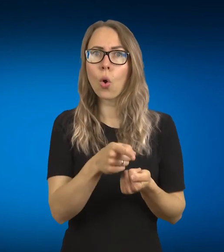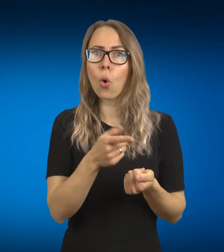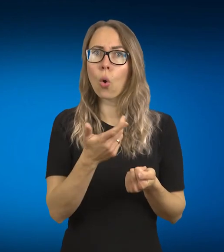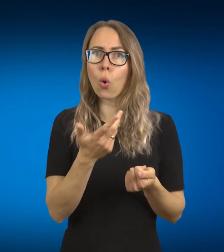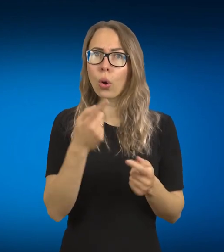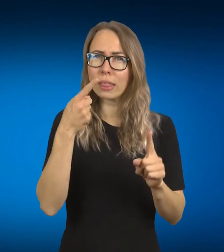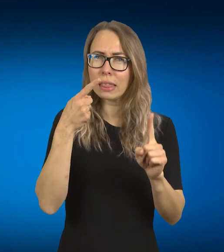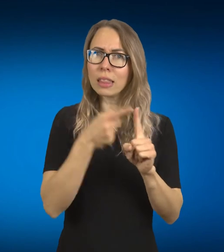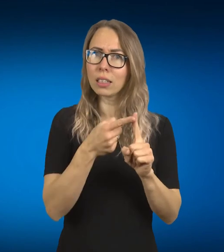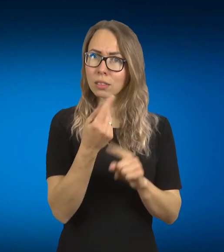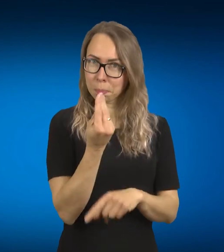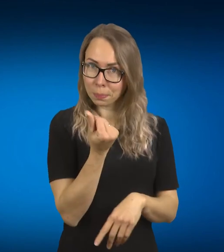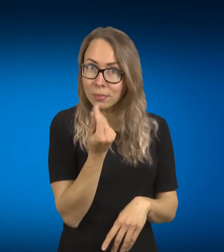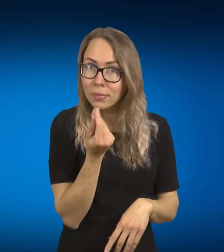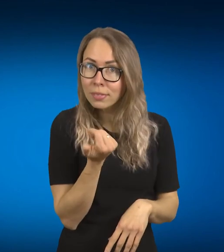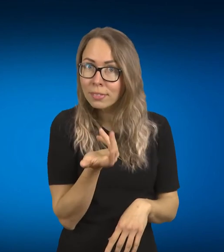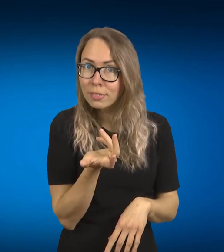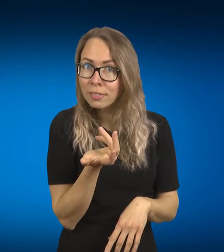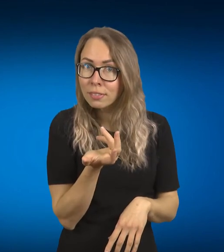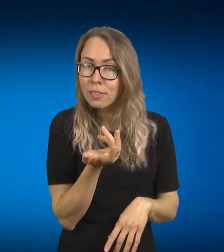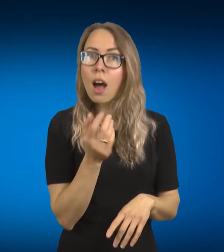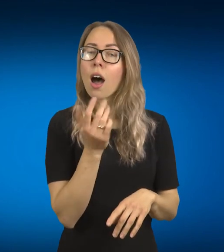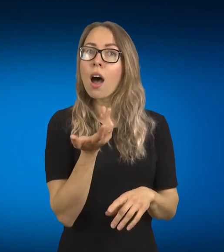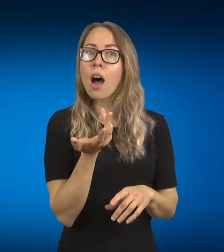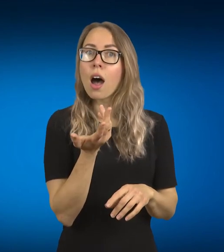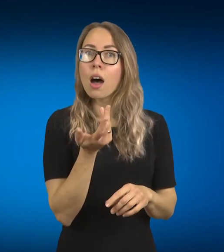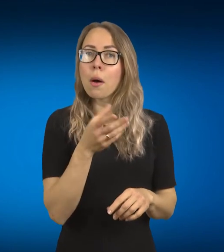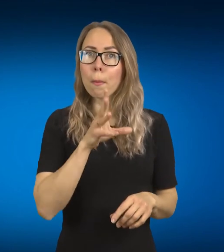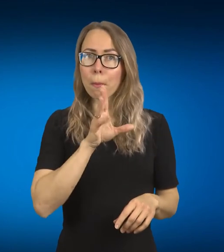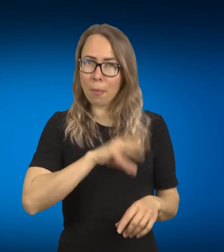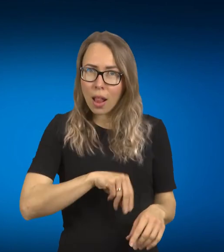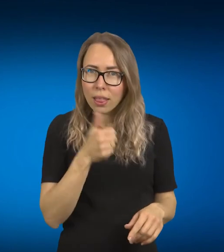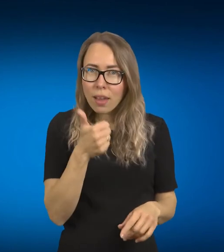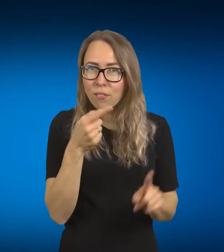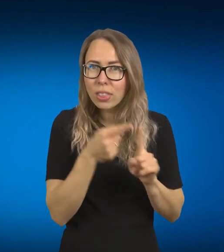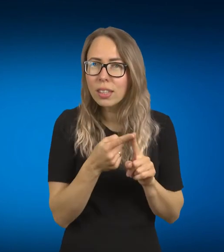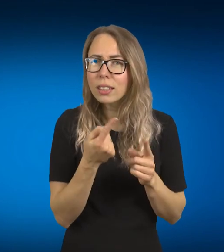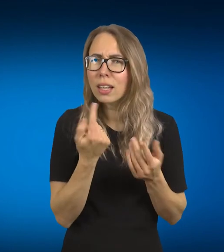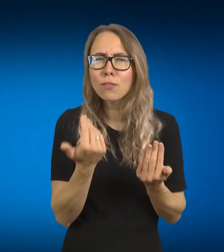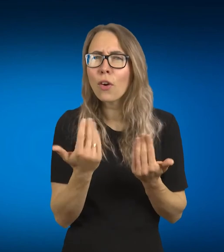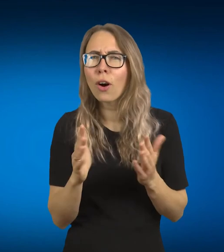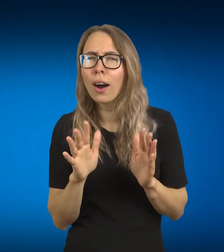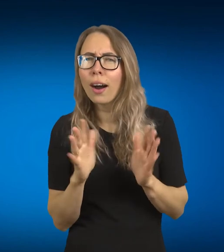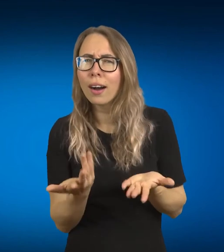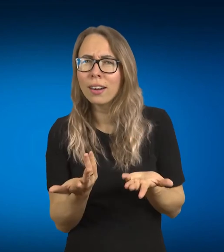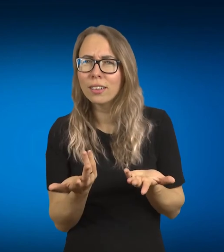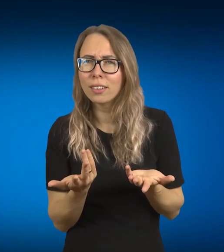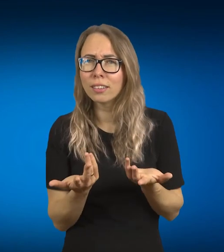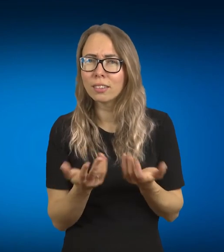ir į pelną orientuotas verslo modelis. Aš manau, bet koks verslas